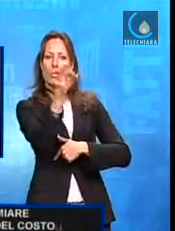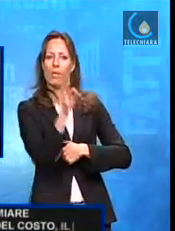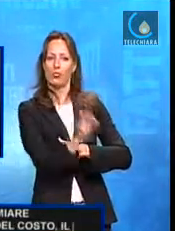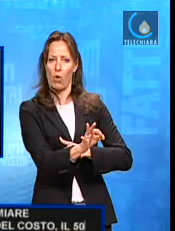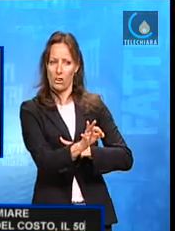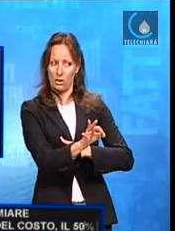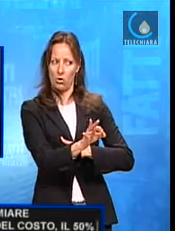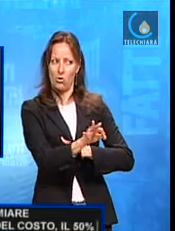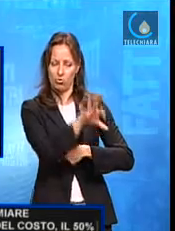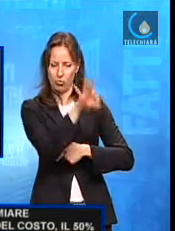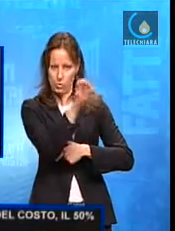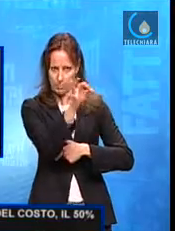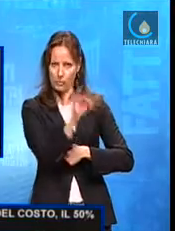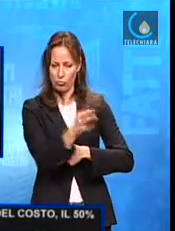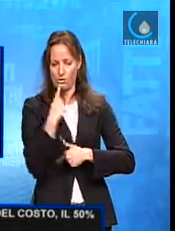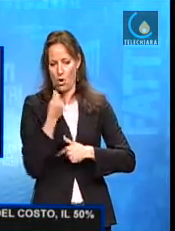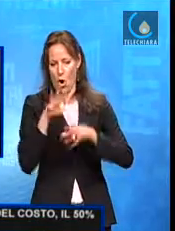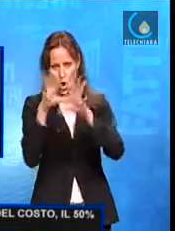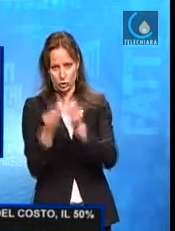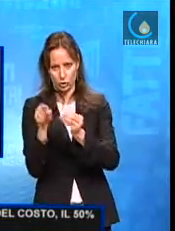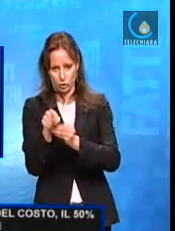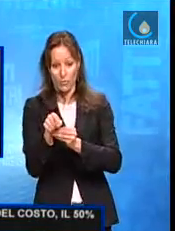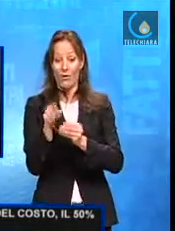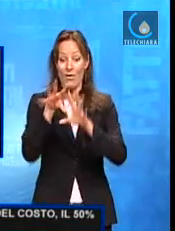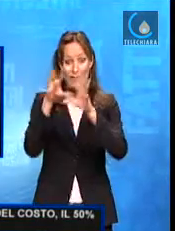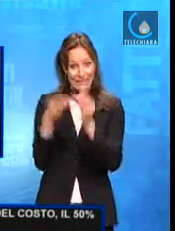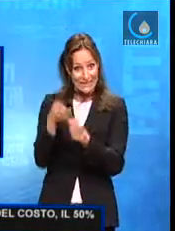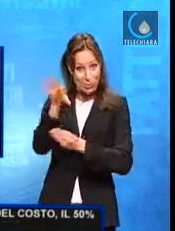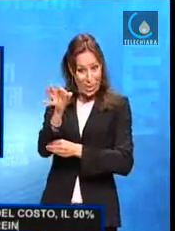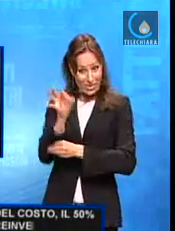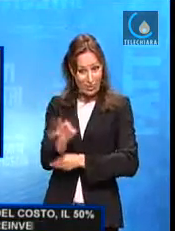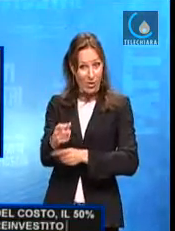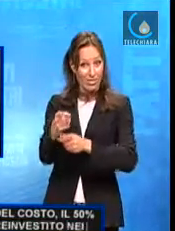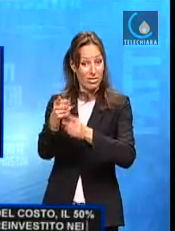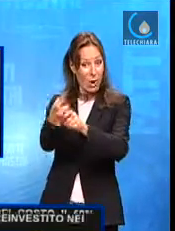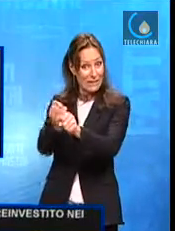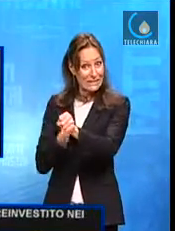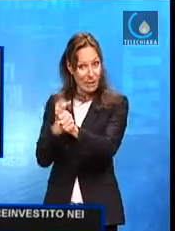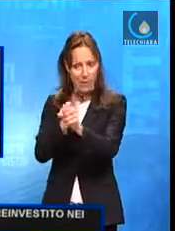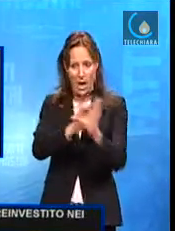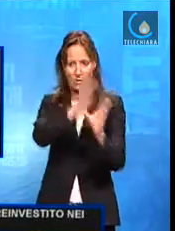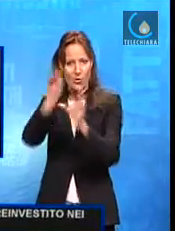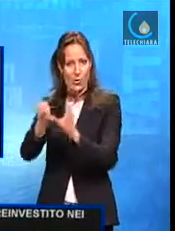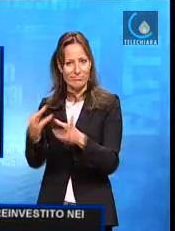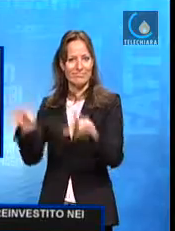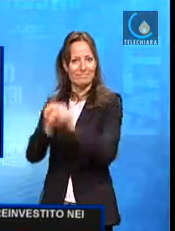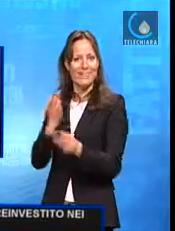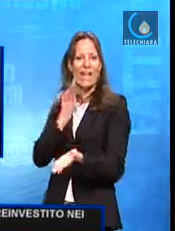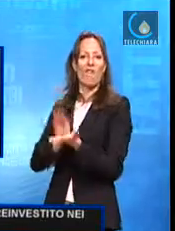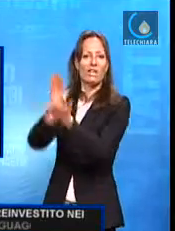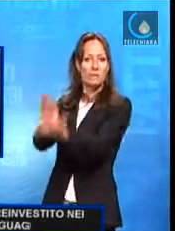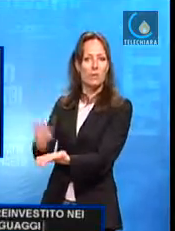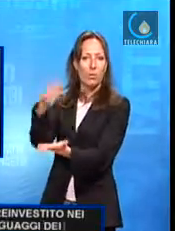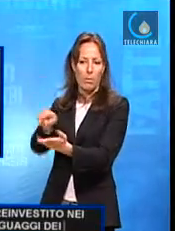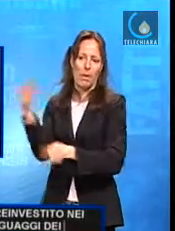% risparmiato sarebbe e sarà comunque reinvestito nei sottotitoli, nel linguaggio dei segni. Il problema è che la